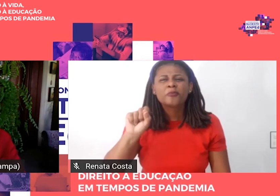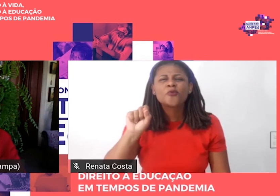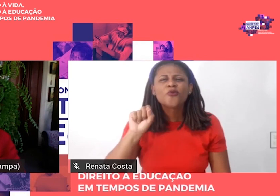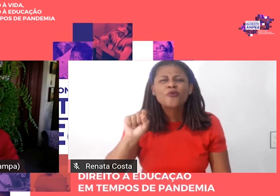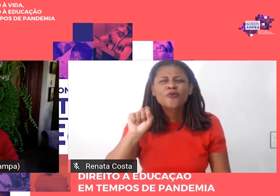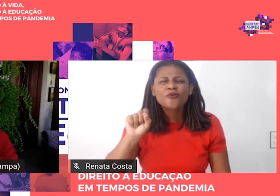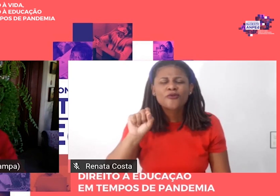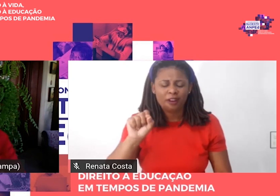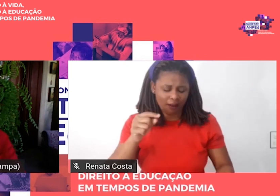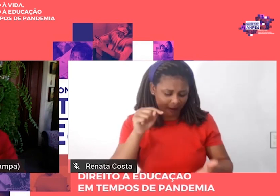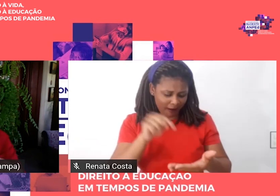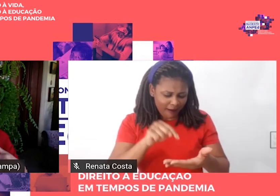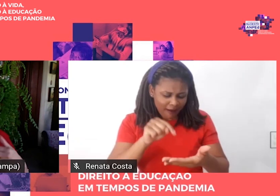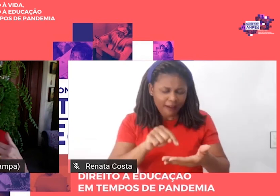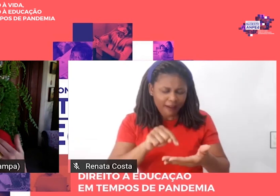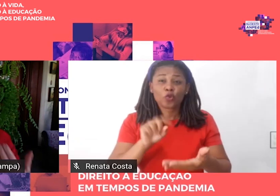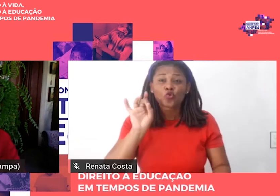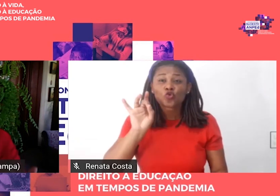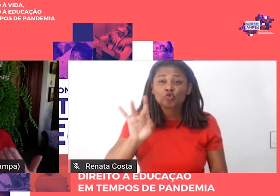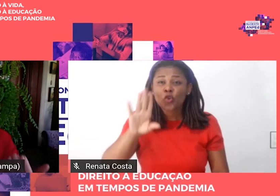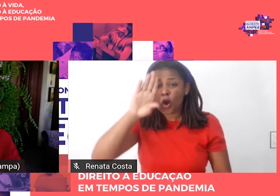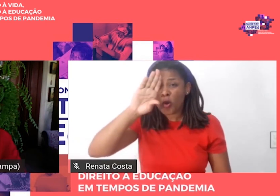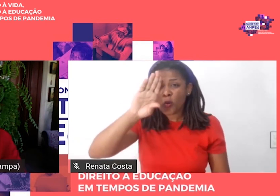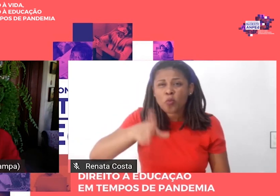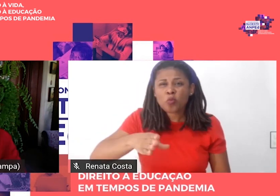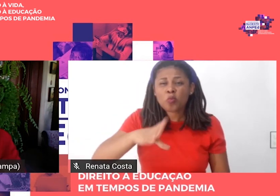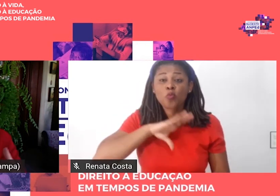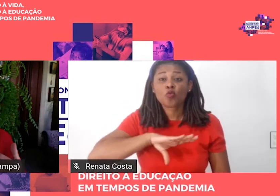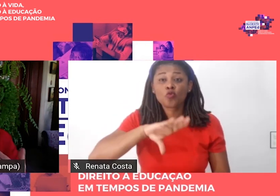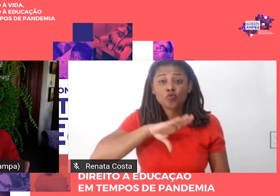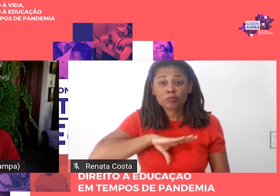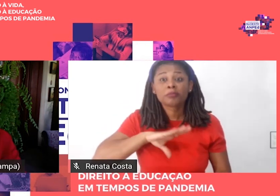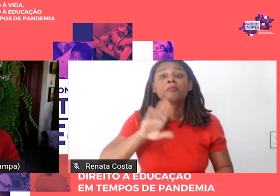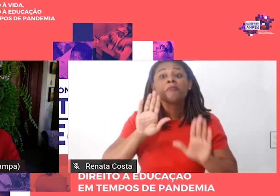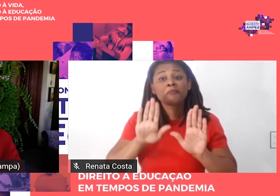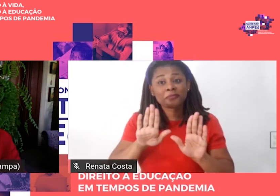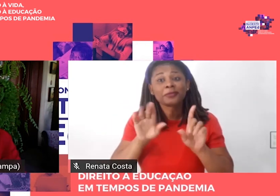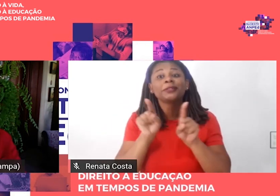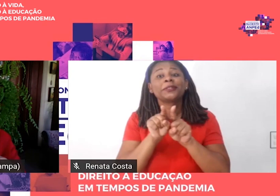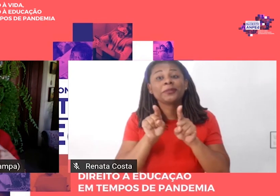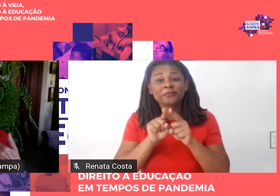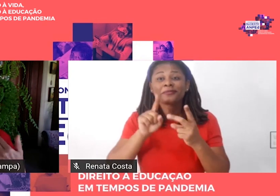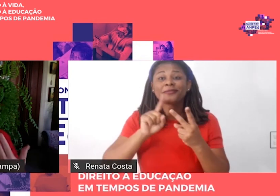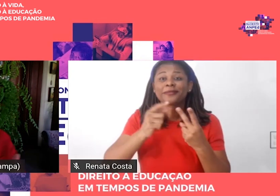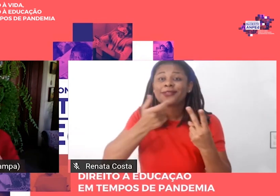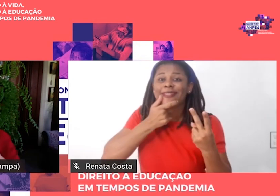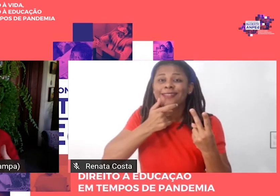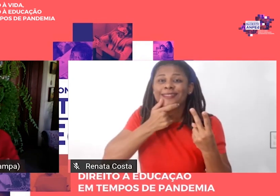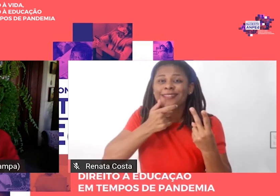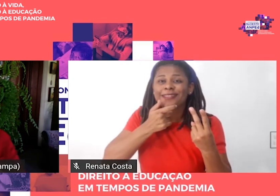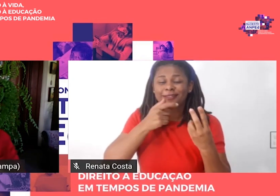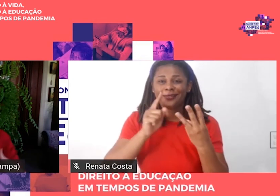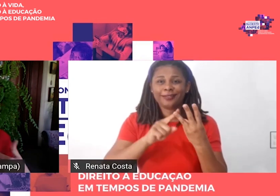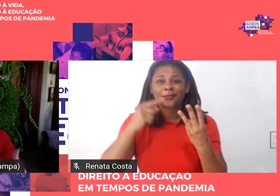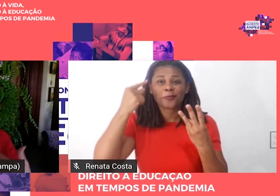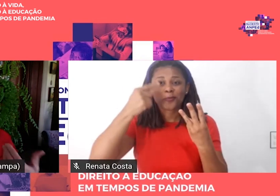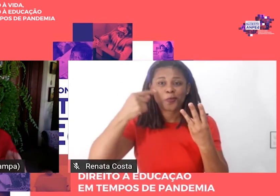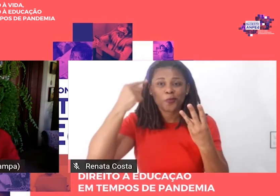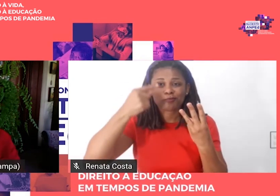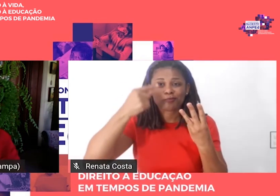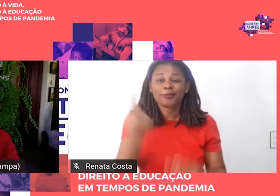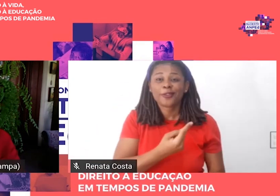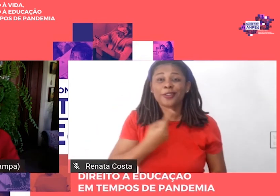apenas em português, mas também em inglês e espanhol, para que os nossos livros